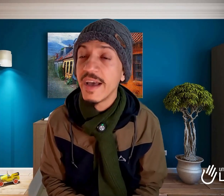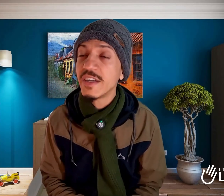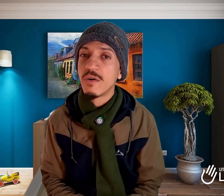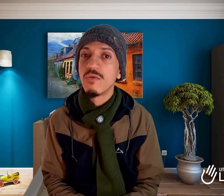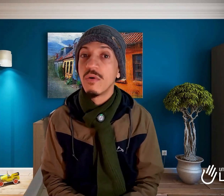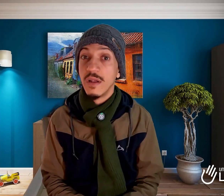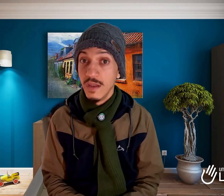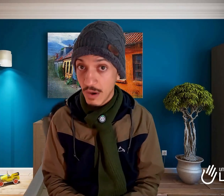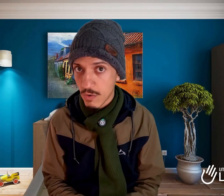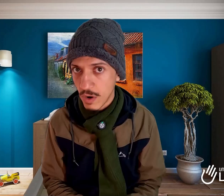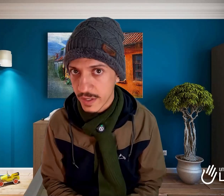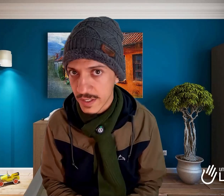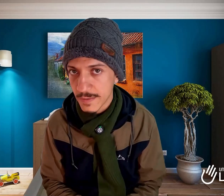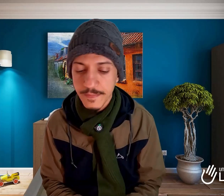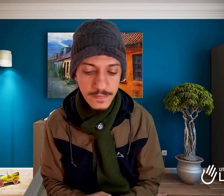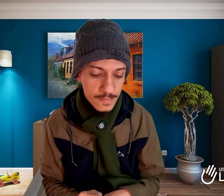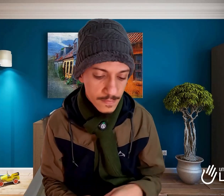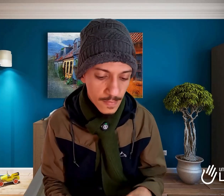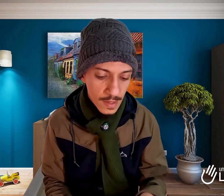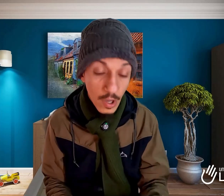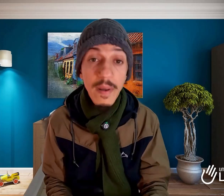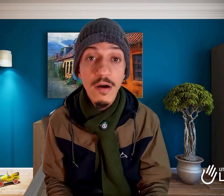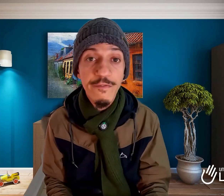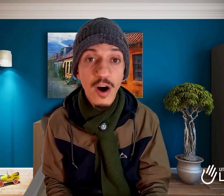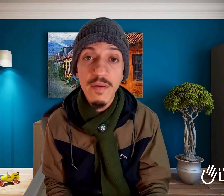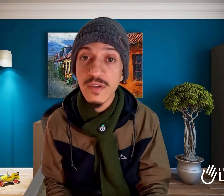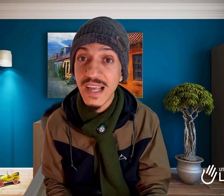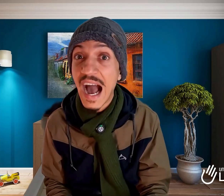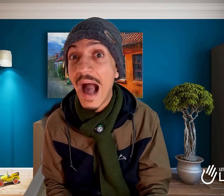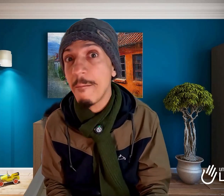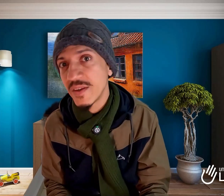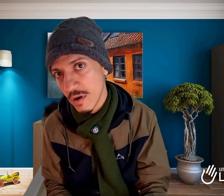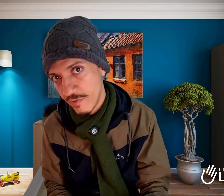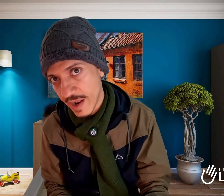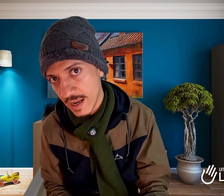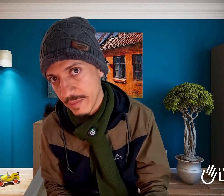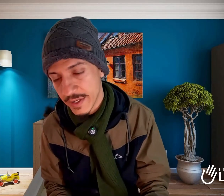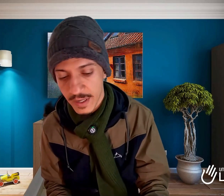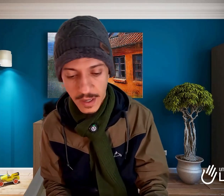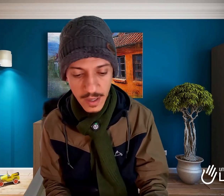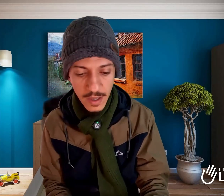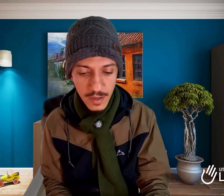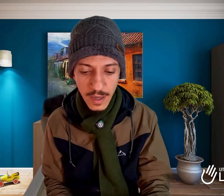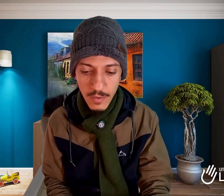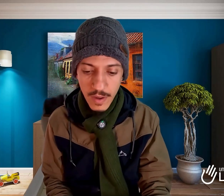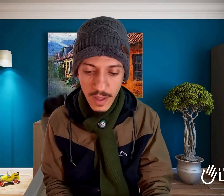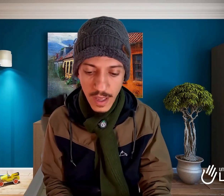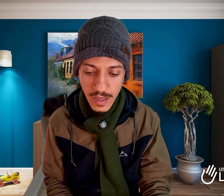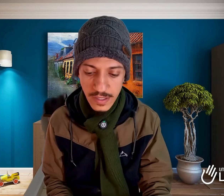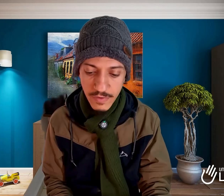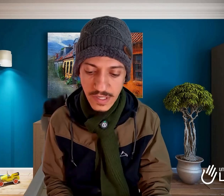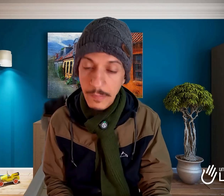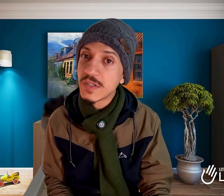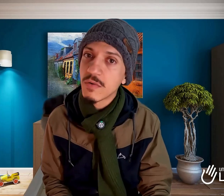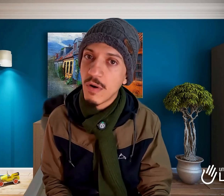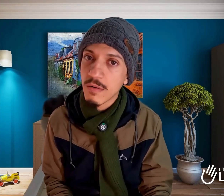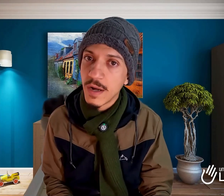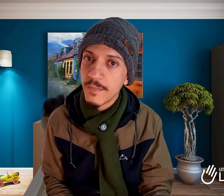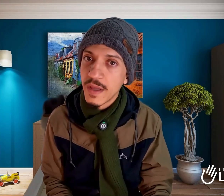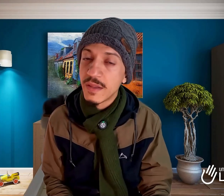região do neocórtex. A melhor forma é você absorver a Libras. Então, se você é psicóloga e tem